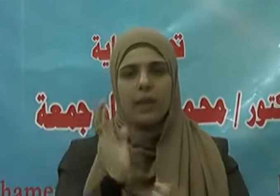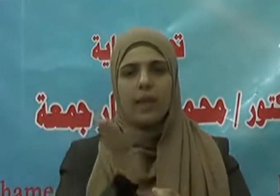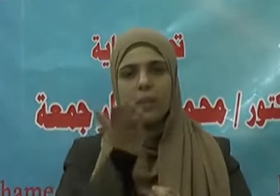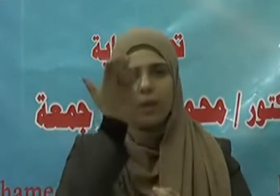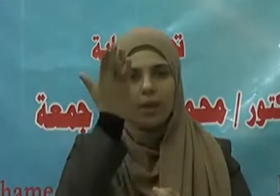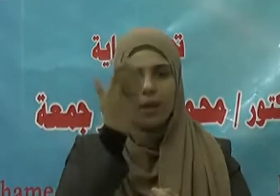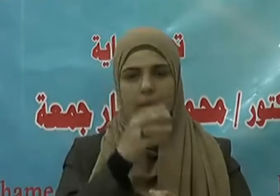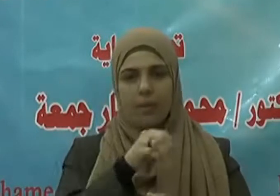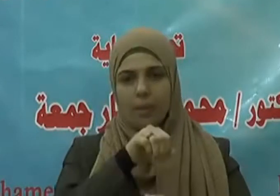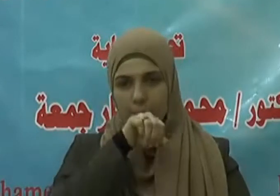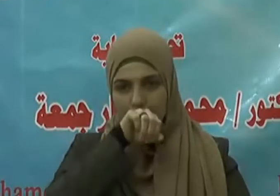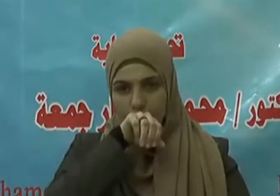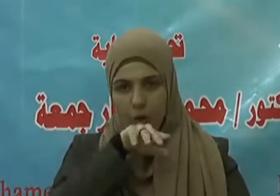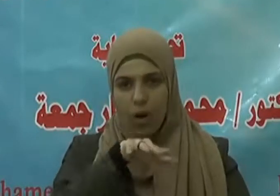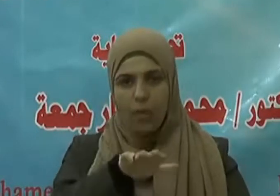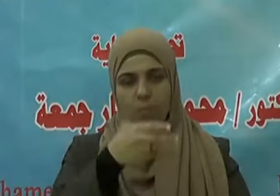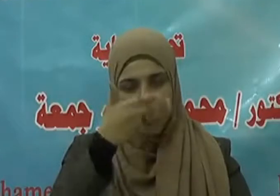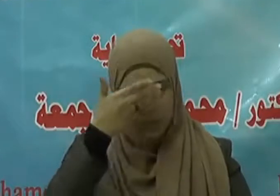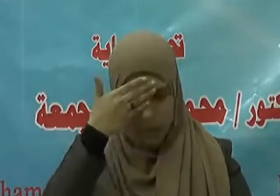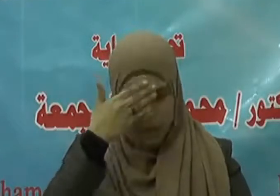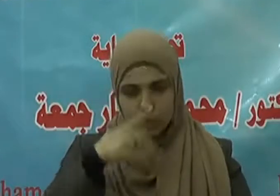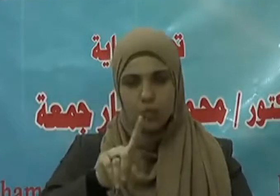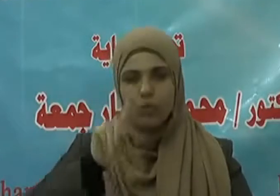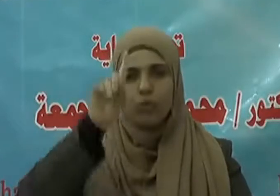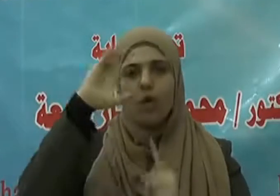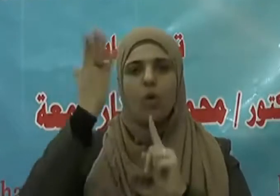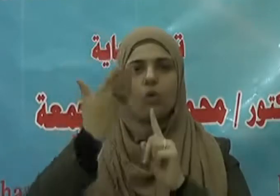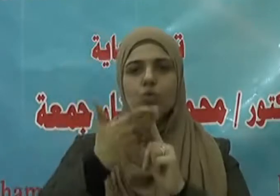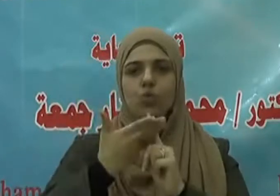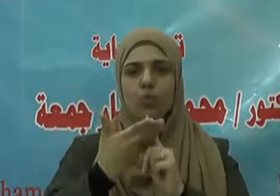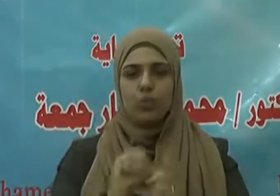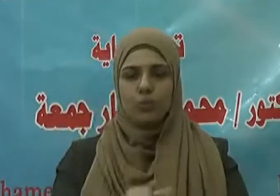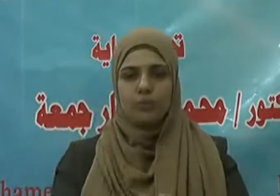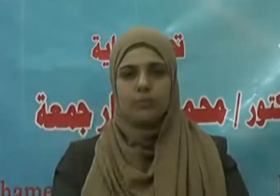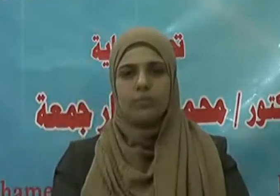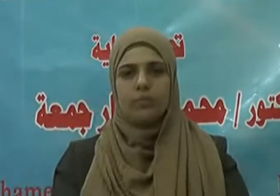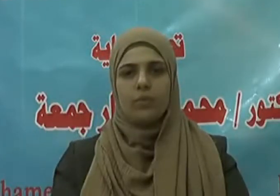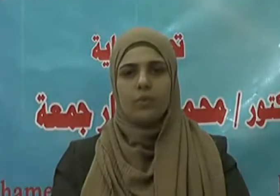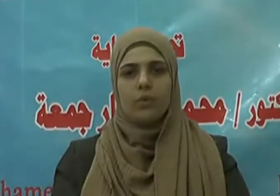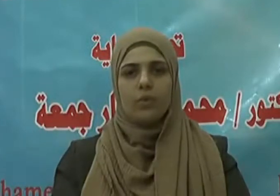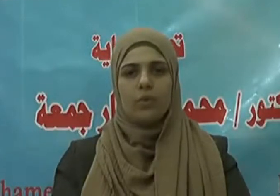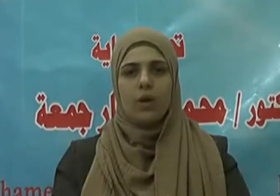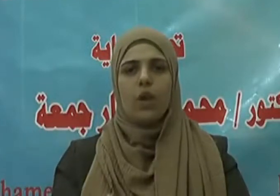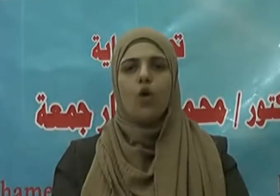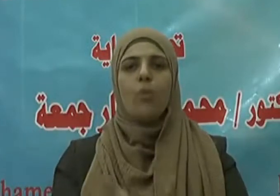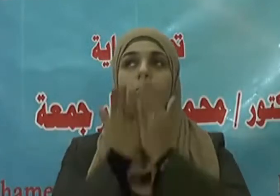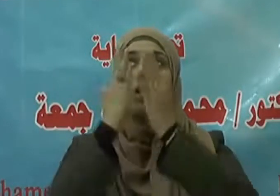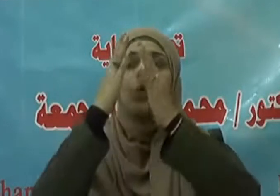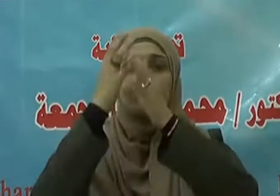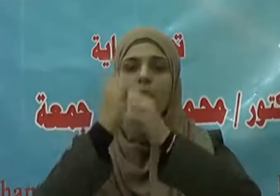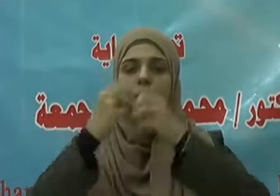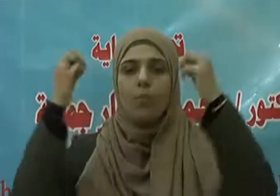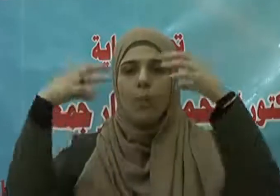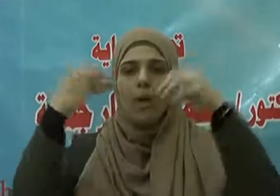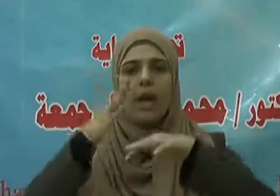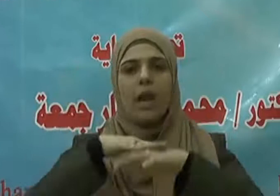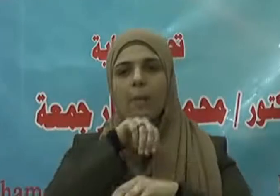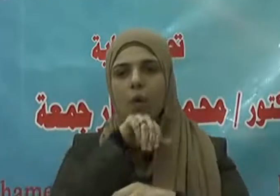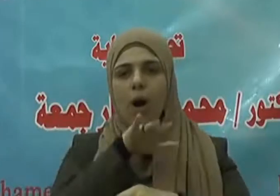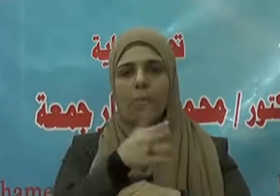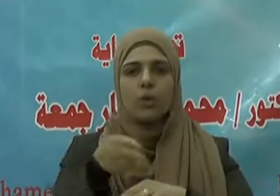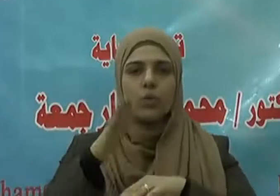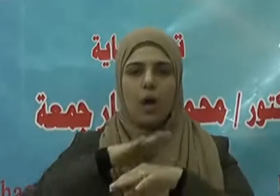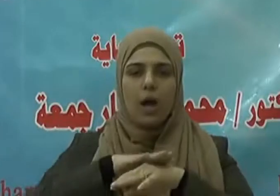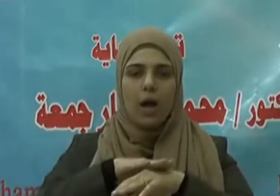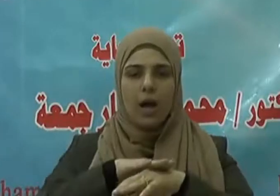وبارك عليه وعلى آله وصحبه ومن تبعهم بإحسان إلى يوم الدين وبعد